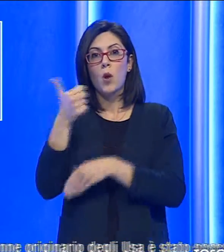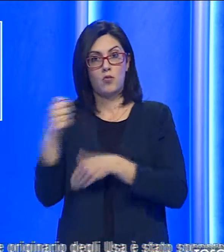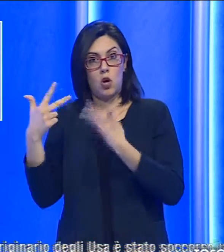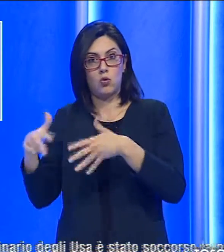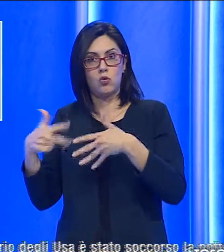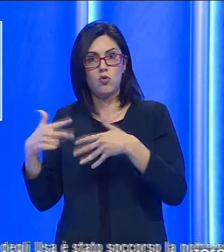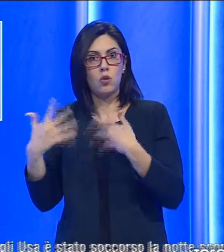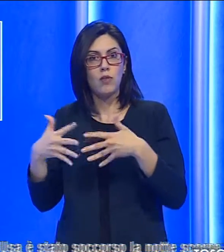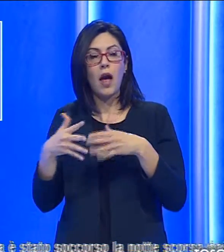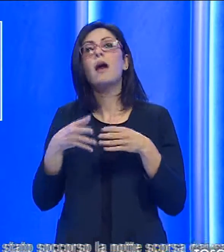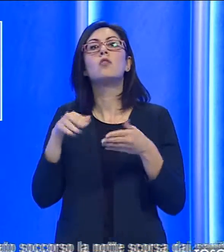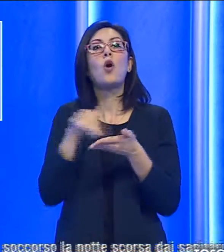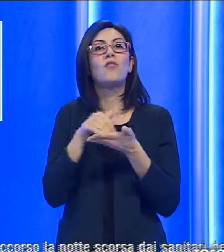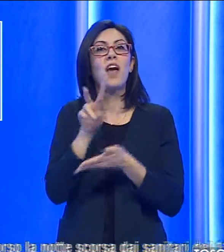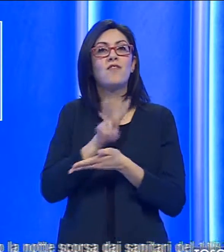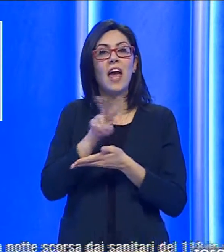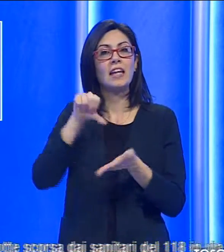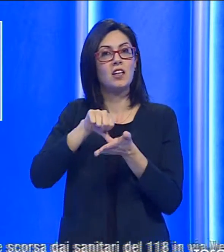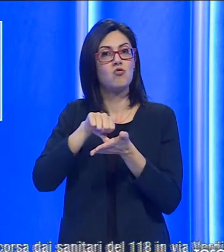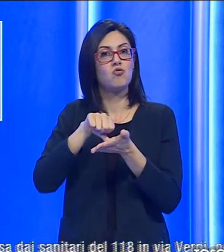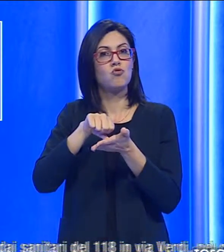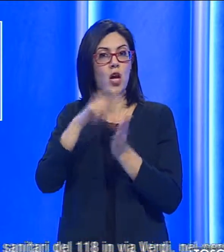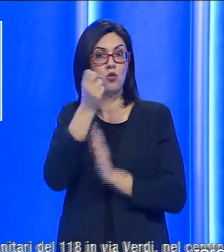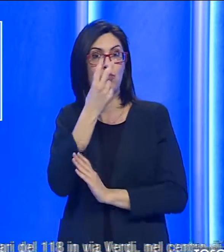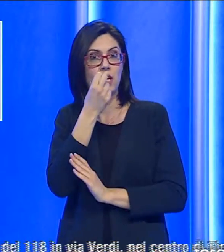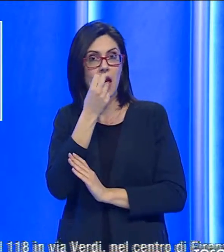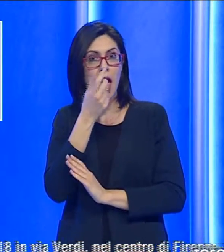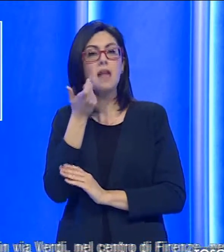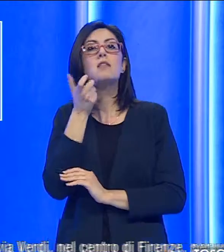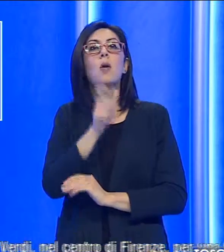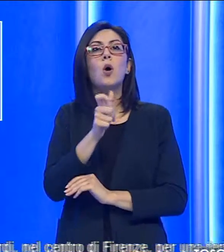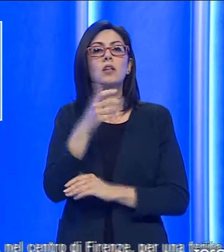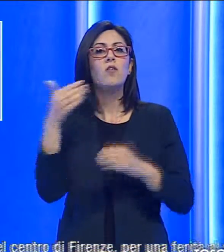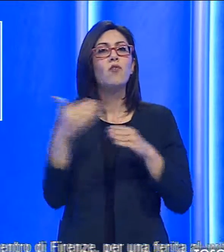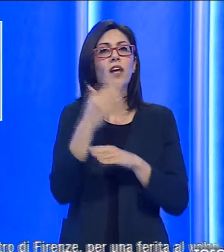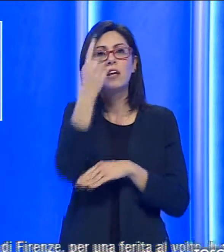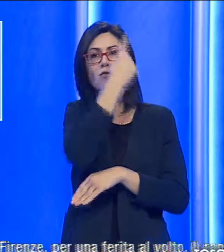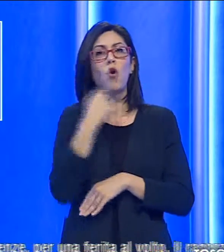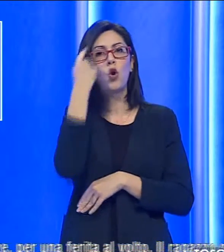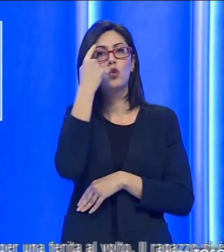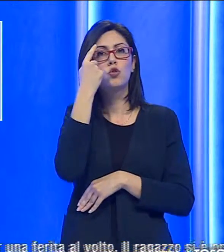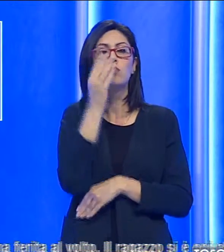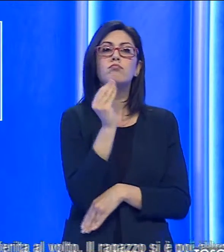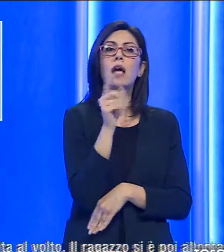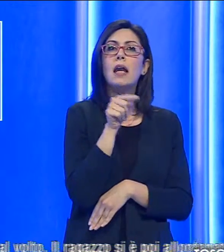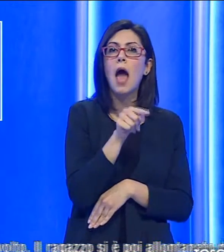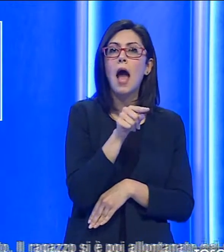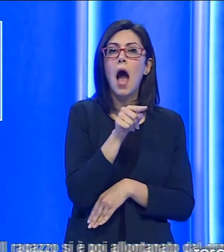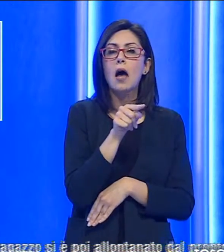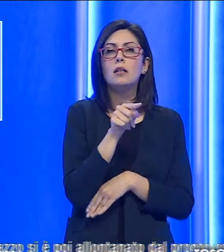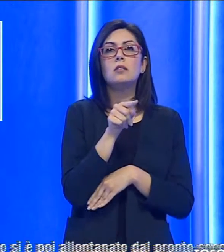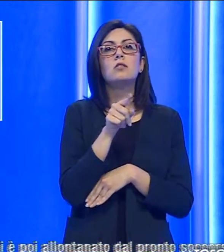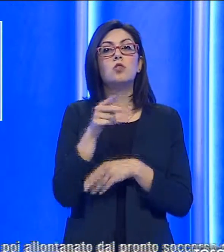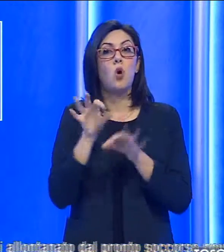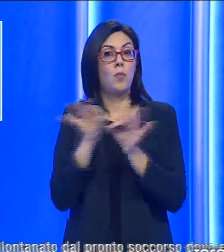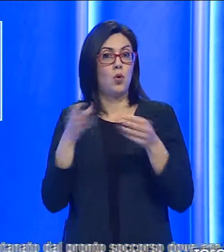118 in via Verdi nel centro di Firenze per una ferita al volto. Il ragazzo si è poi allontanato